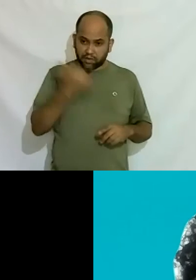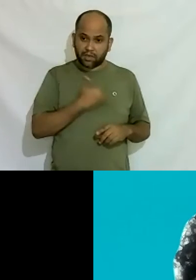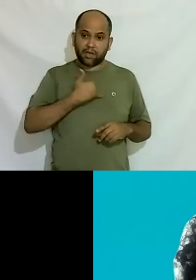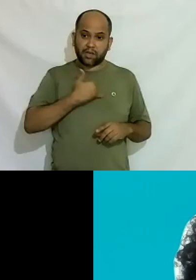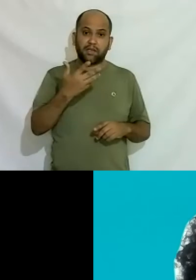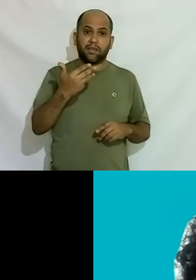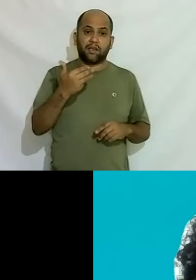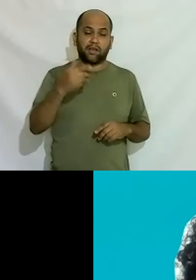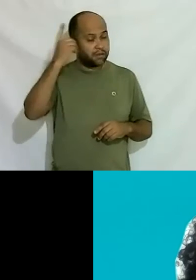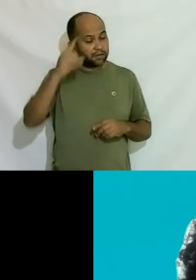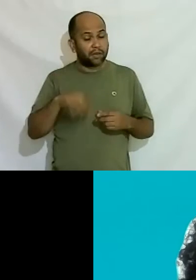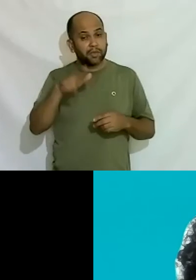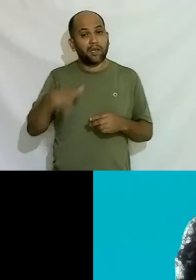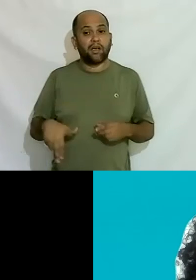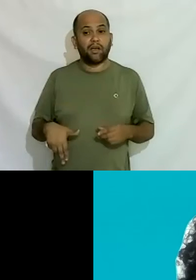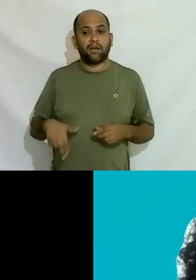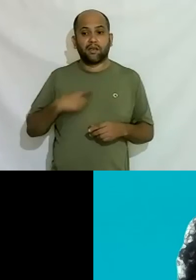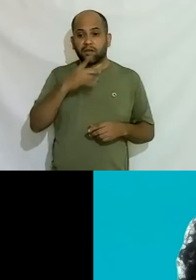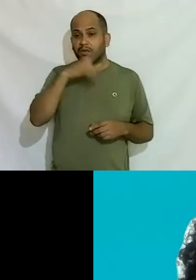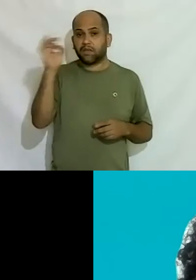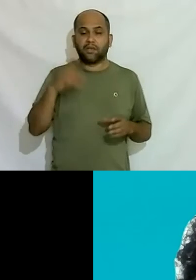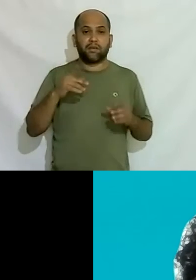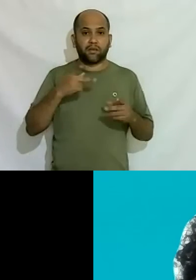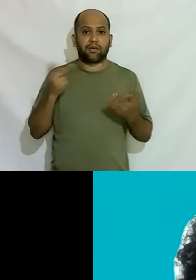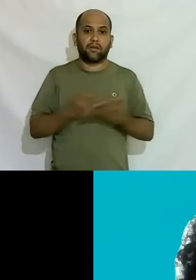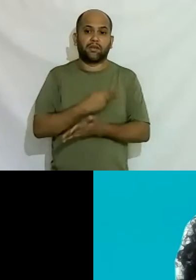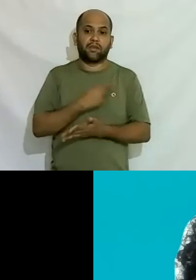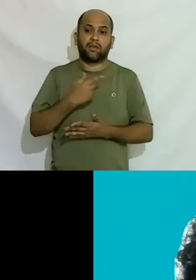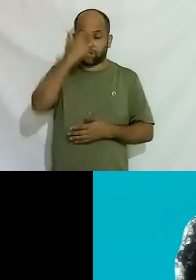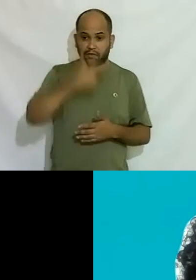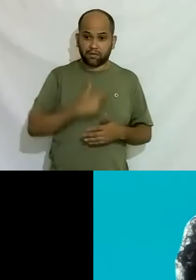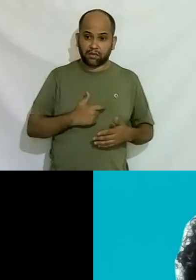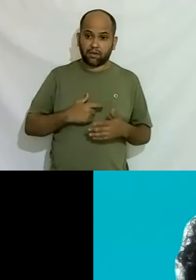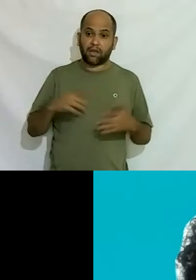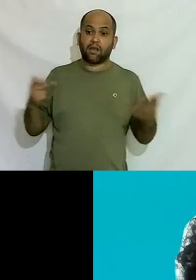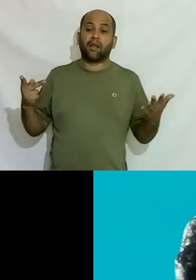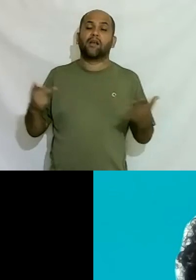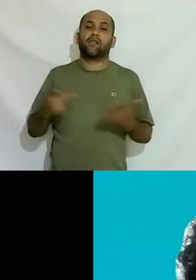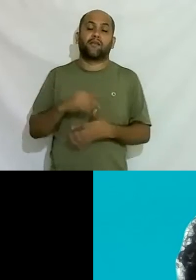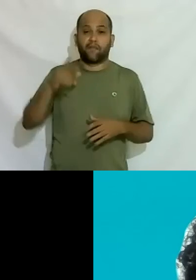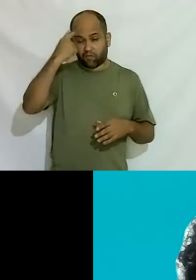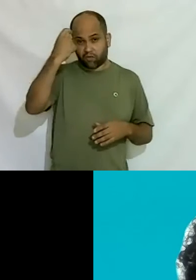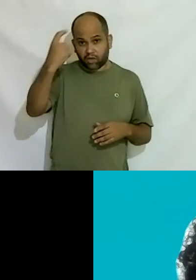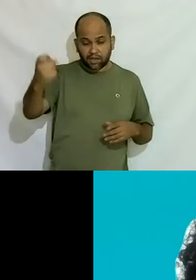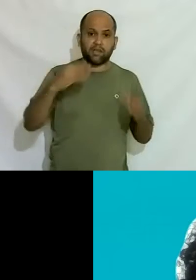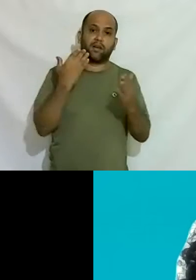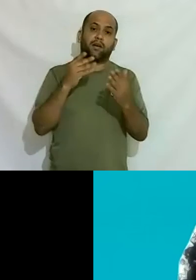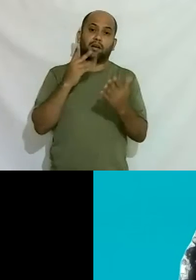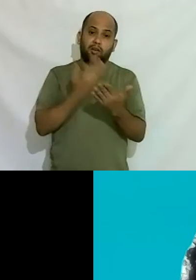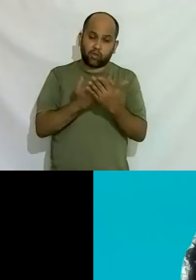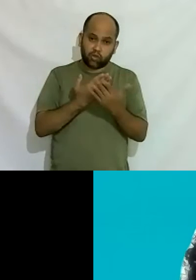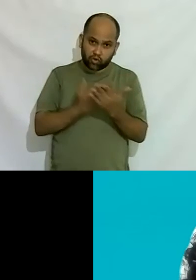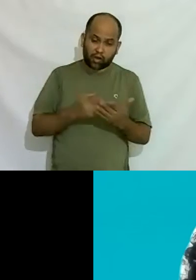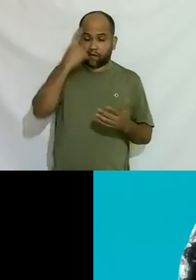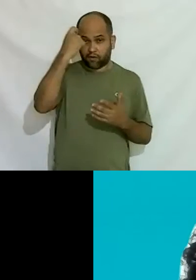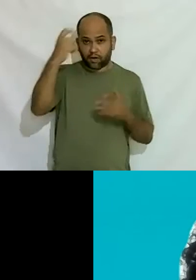sabe quem é que ainda não entende o que acontece com ela né e sofre violência na escola sofre violência da professora sofre violência dos pais